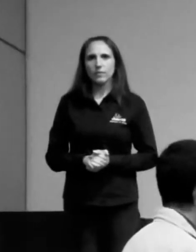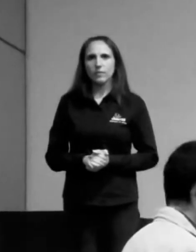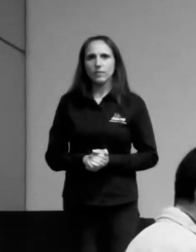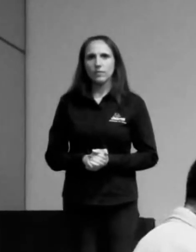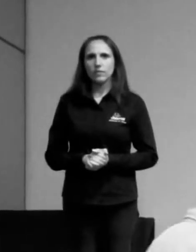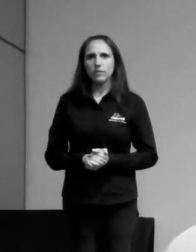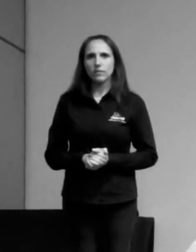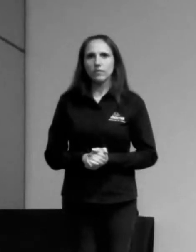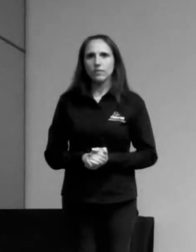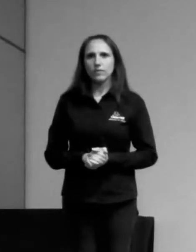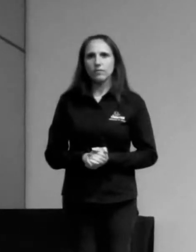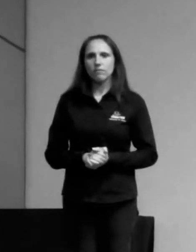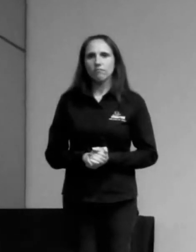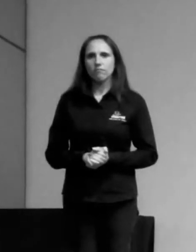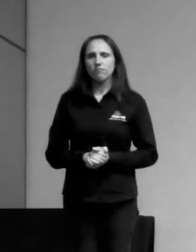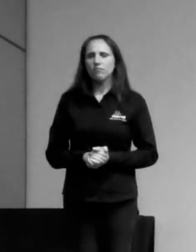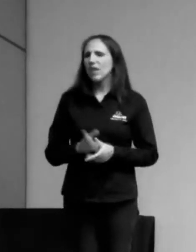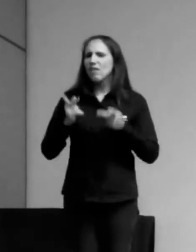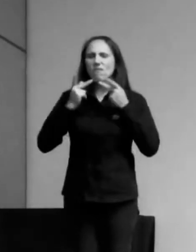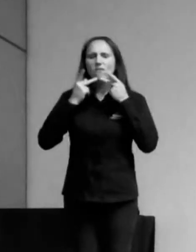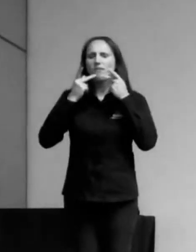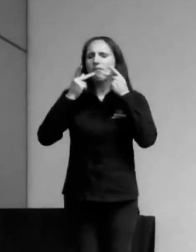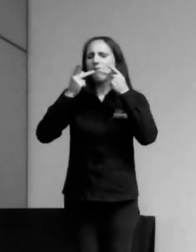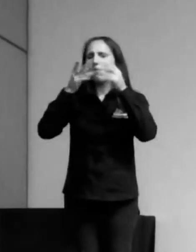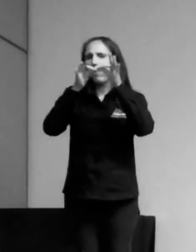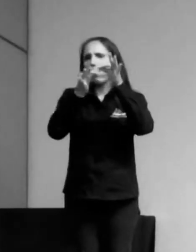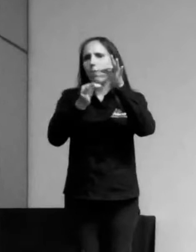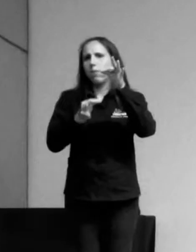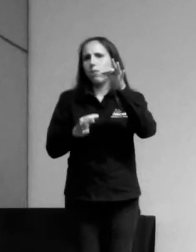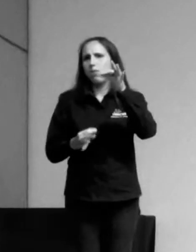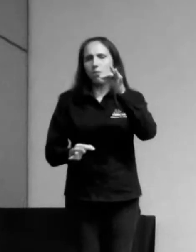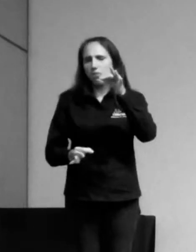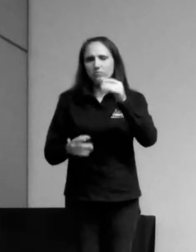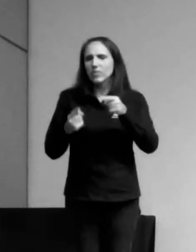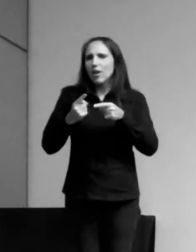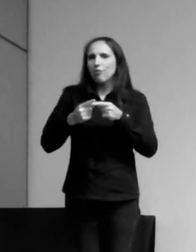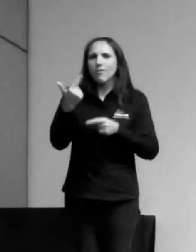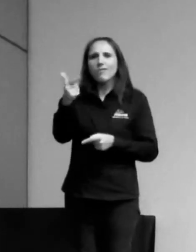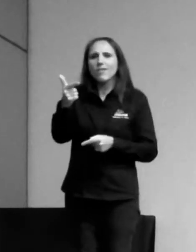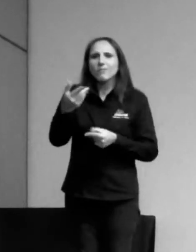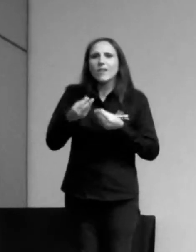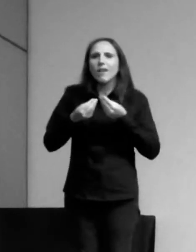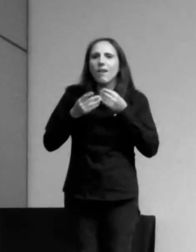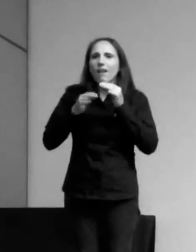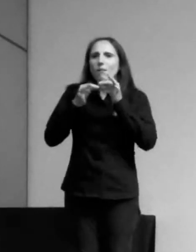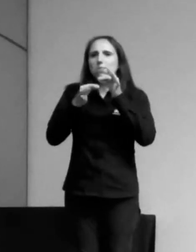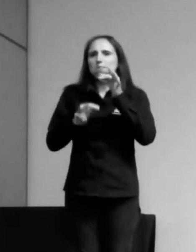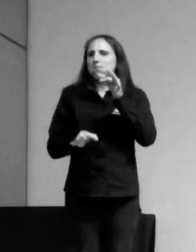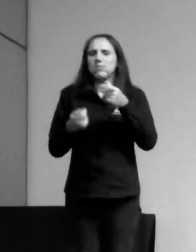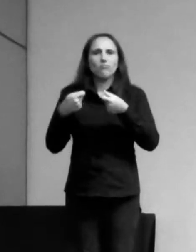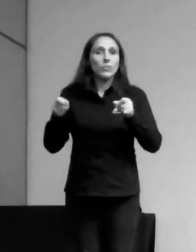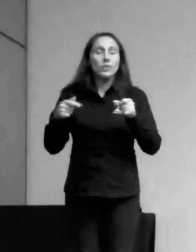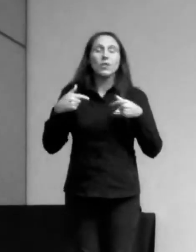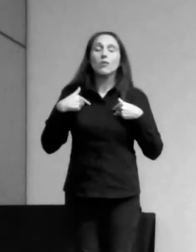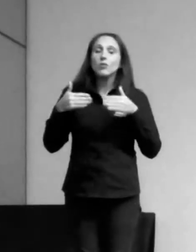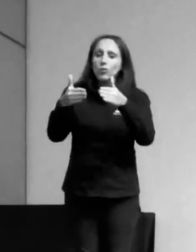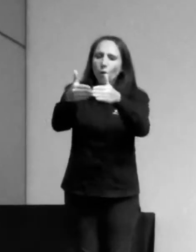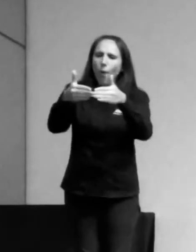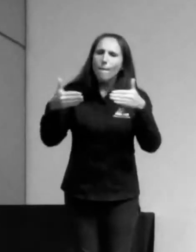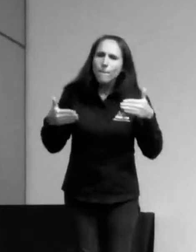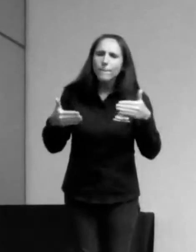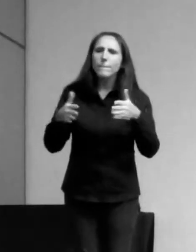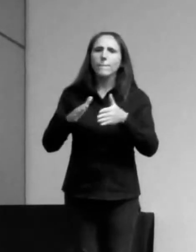Bem, eu não vou falar muito a vocês, porque não há muito o dizer, exceto, eu peço, por gentileza, que se